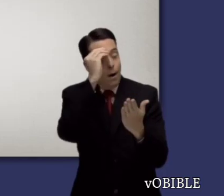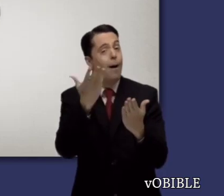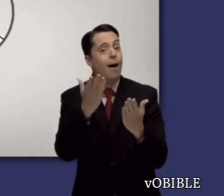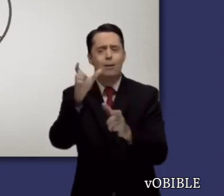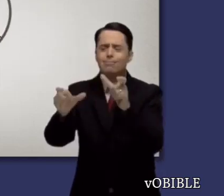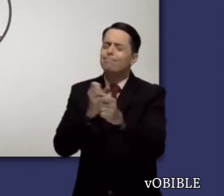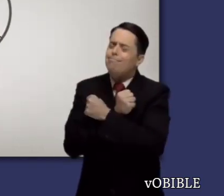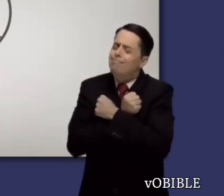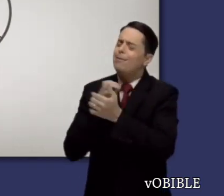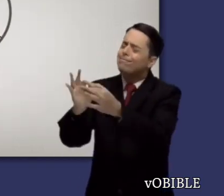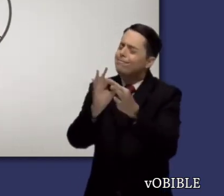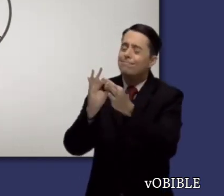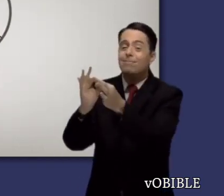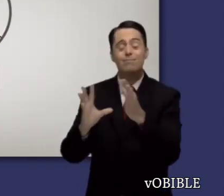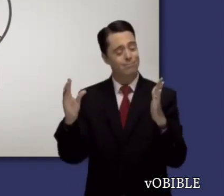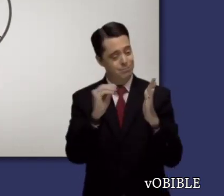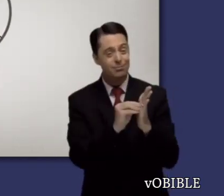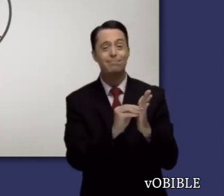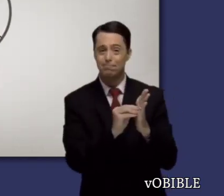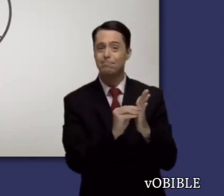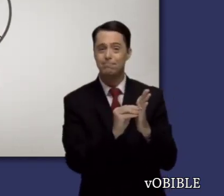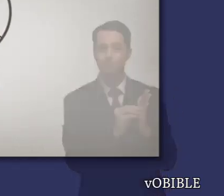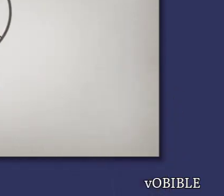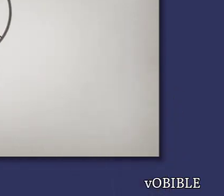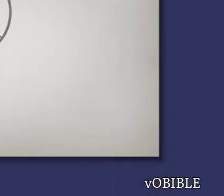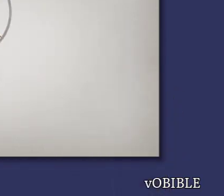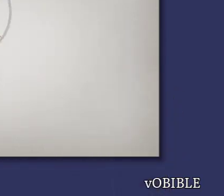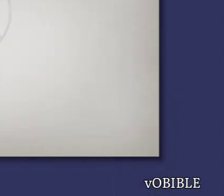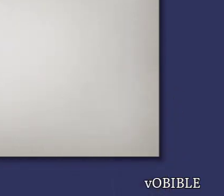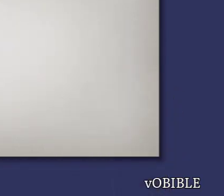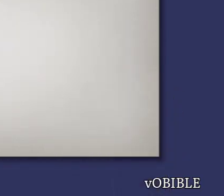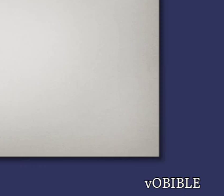Juan escribió sobre el amor más que cualquier otro evangelista.